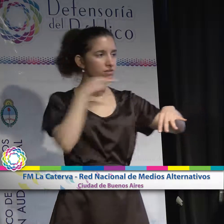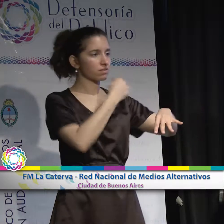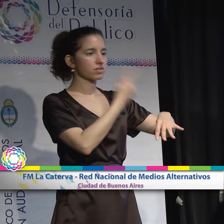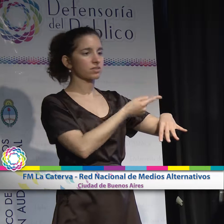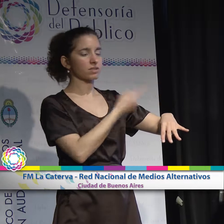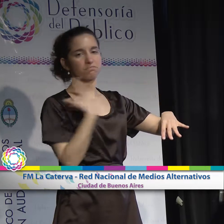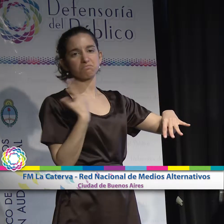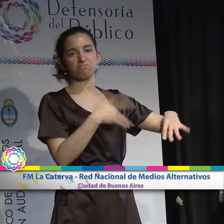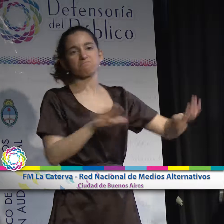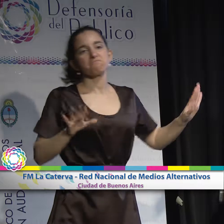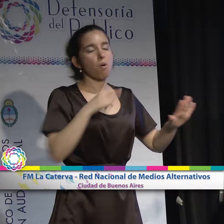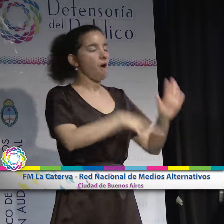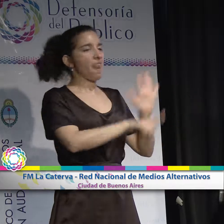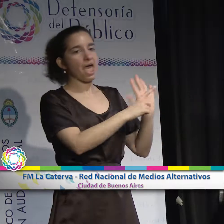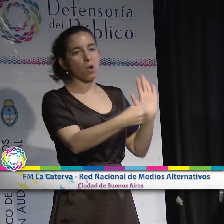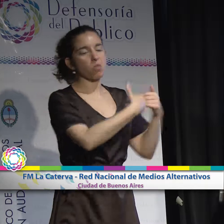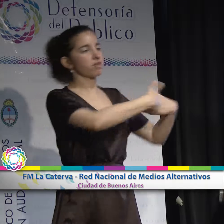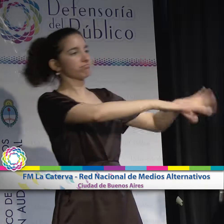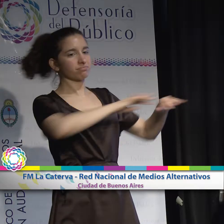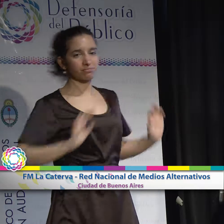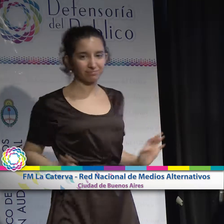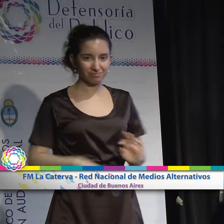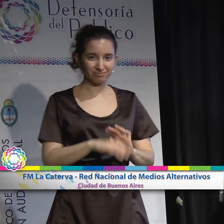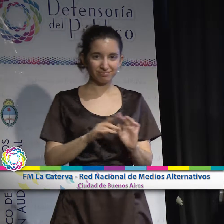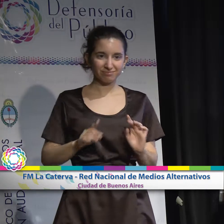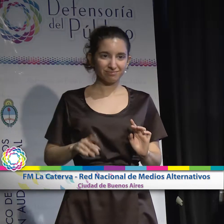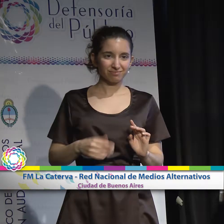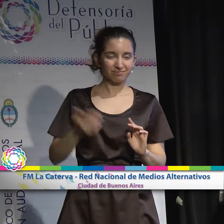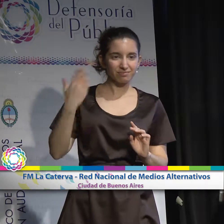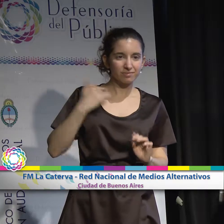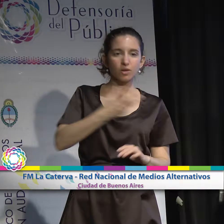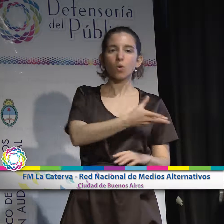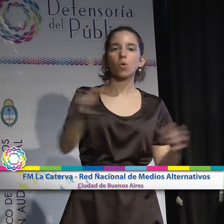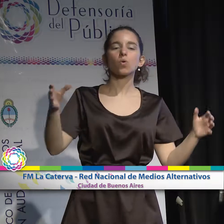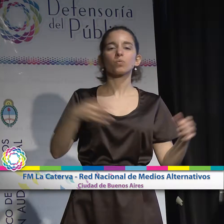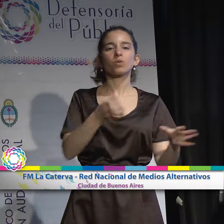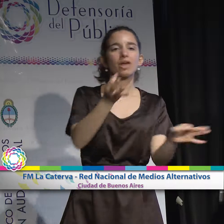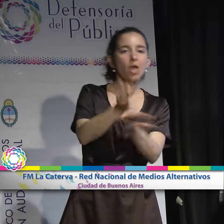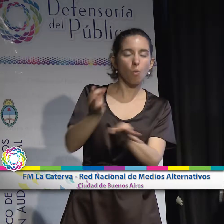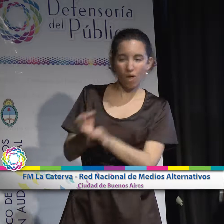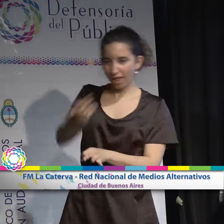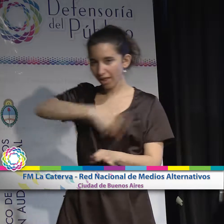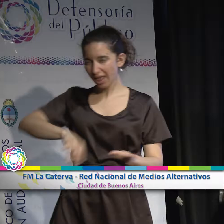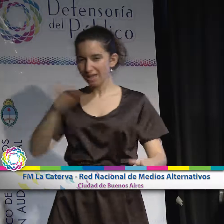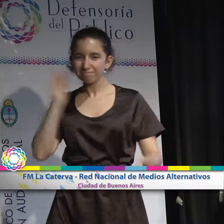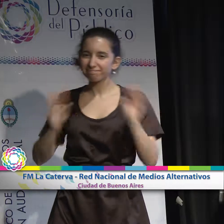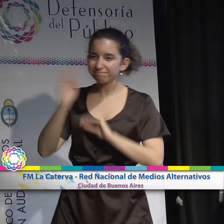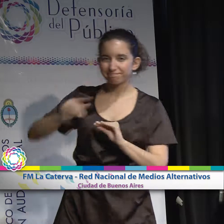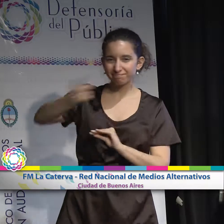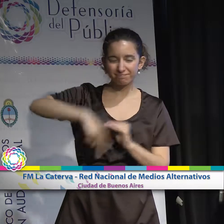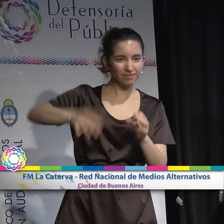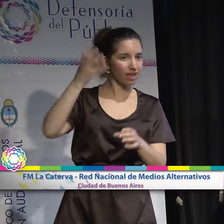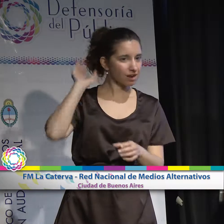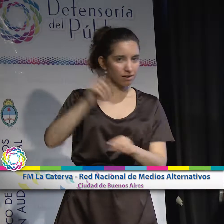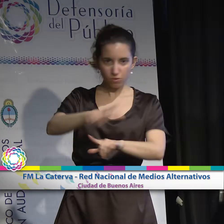que somos ilegales. Y solo cortito, porque escuchaba a los estudiantes de los medios escolares diciendo que no